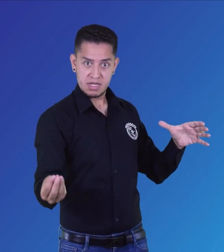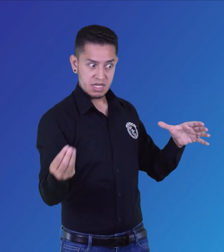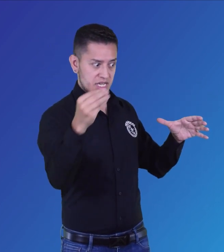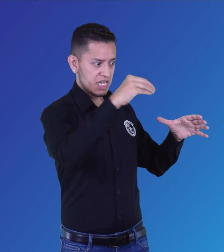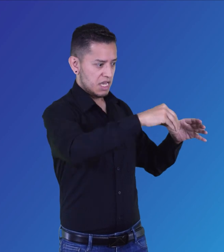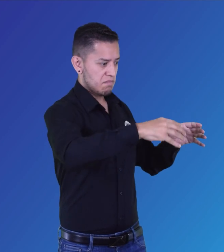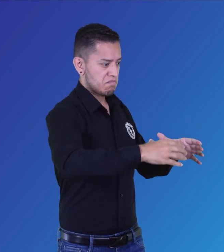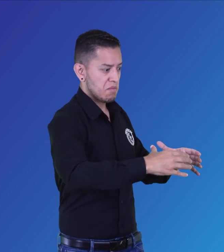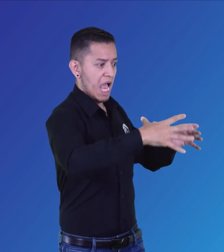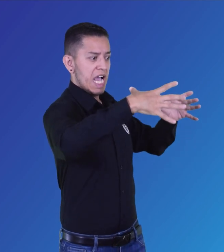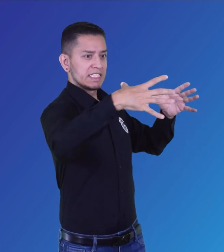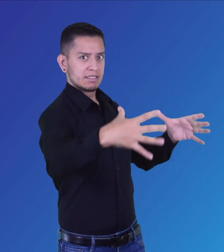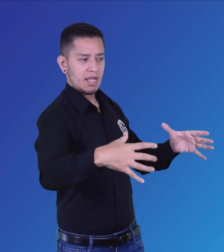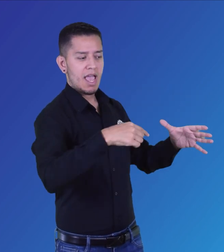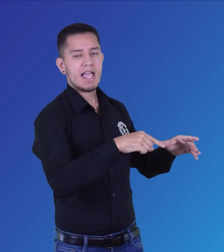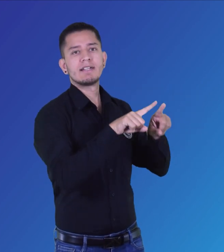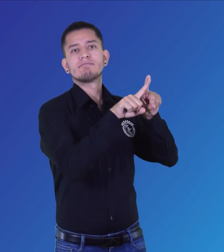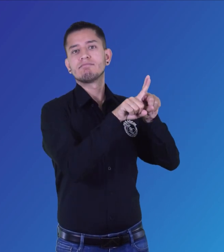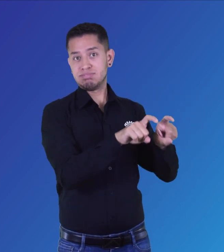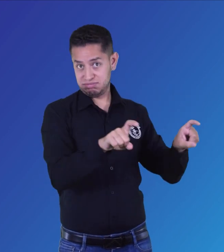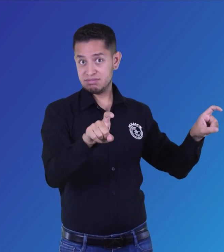diversidad cultural y lingüística.